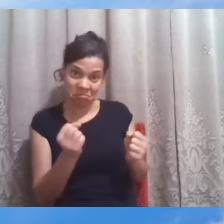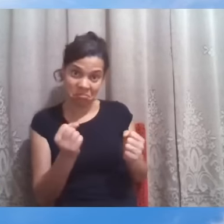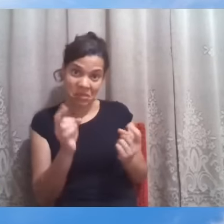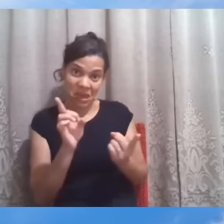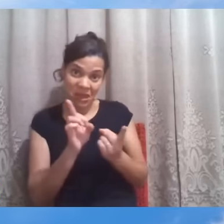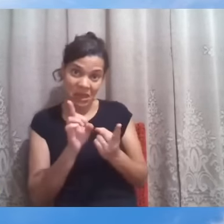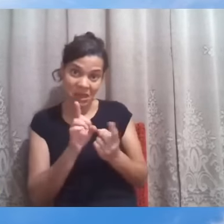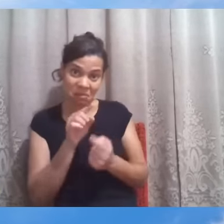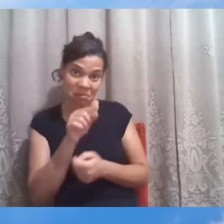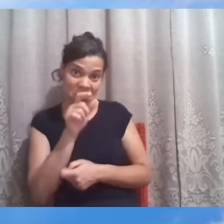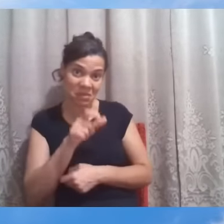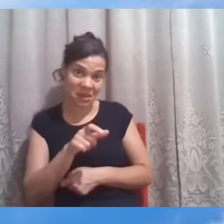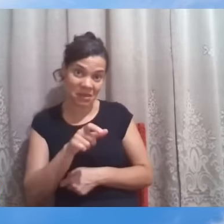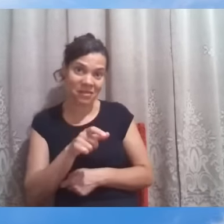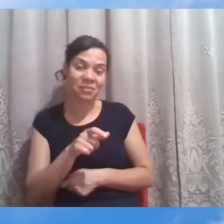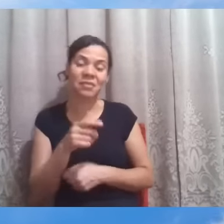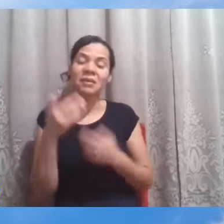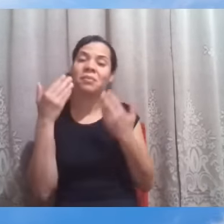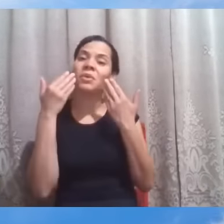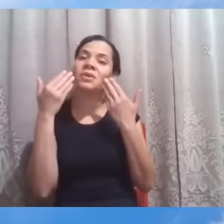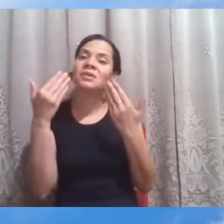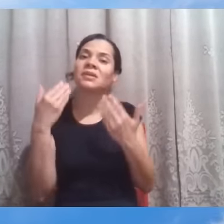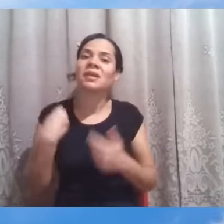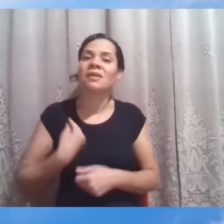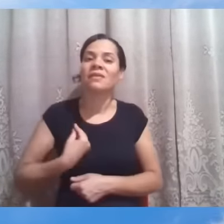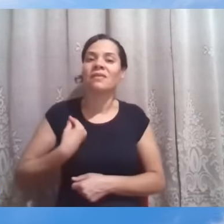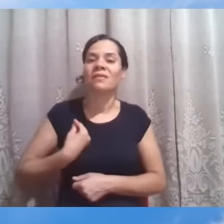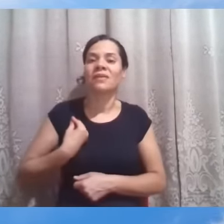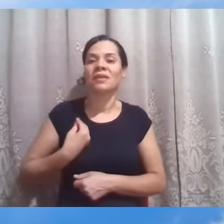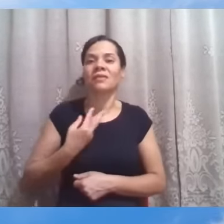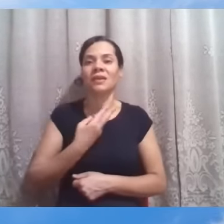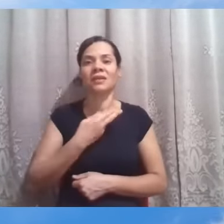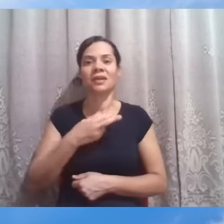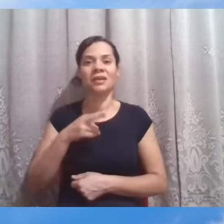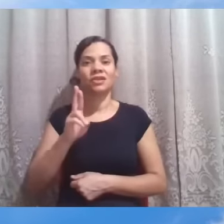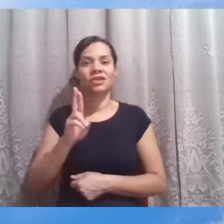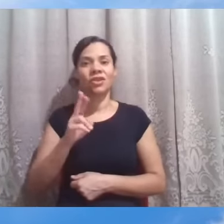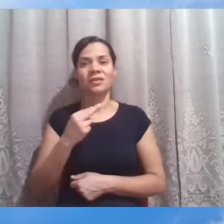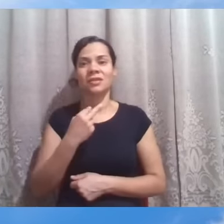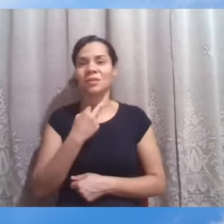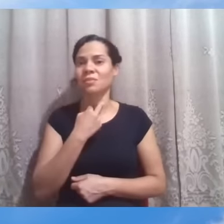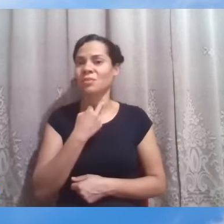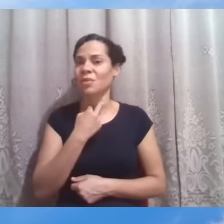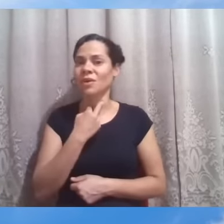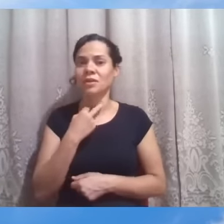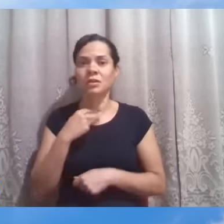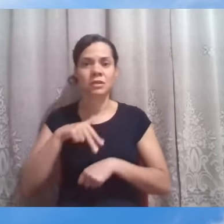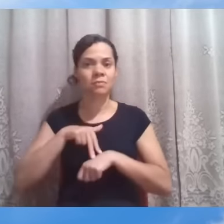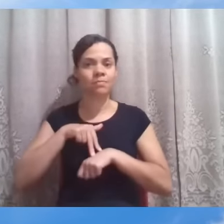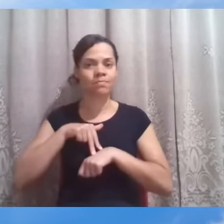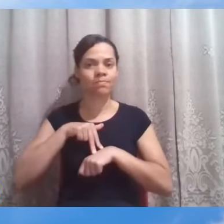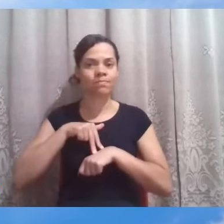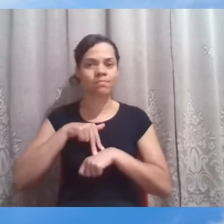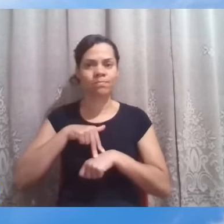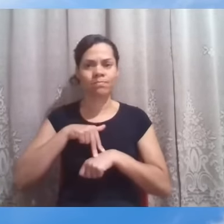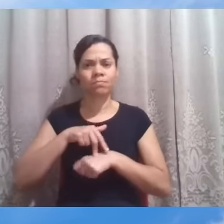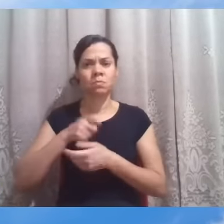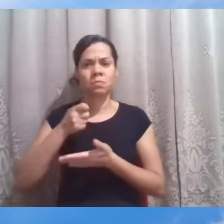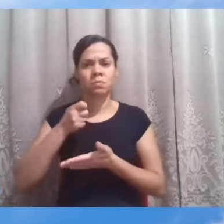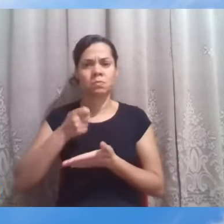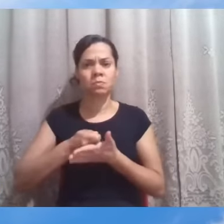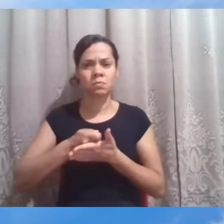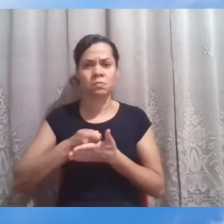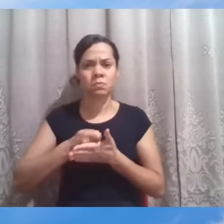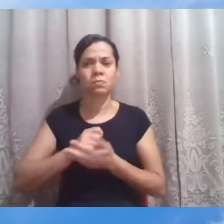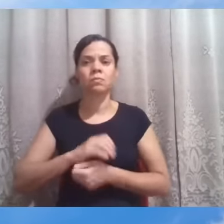Para ilustrar que a vivência religiosa, ela não pode ser feita de rigidez, de intransigência. o